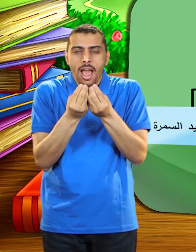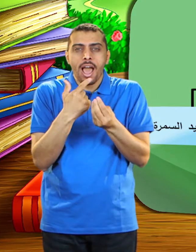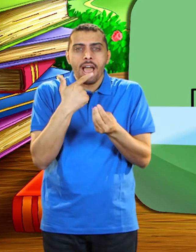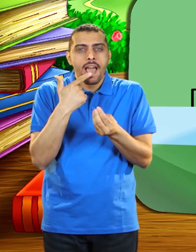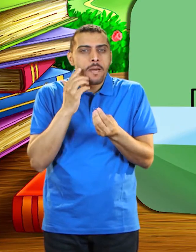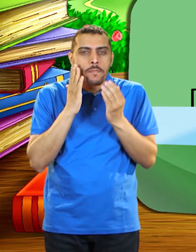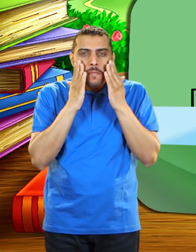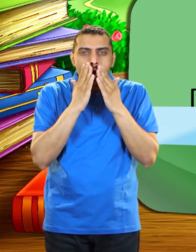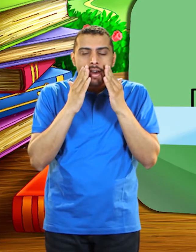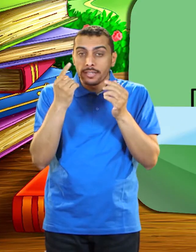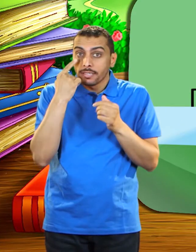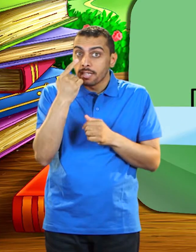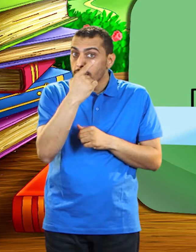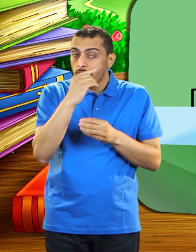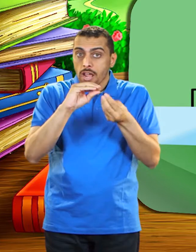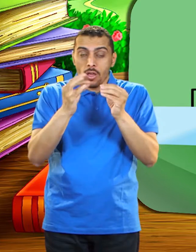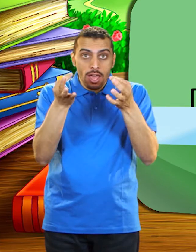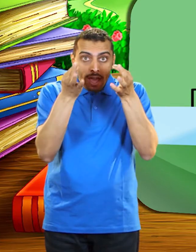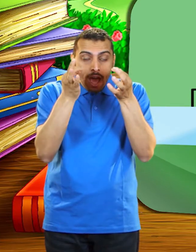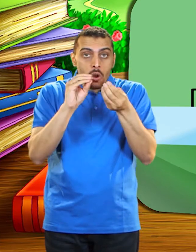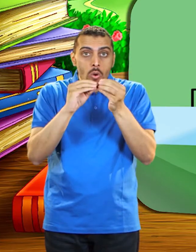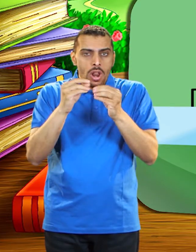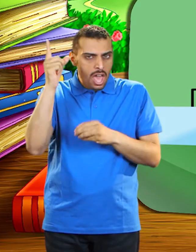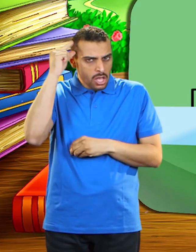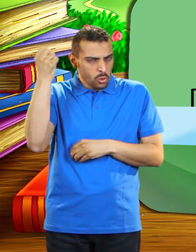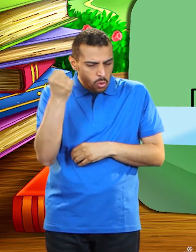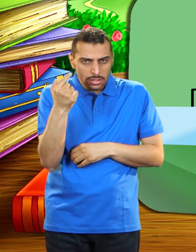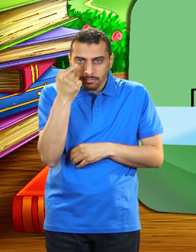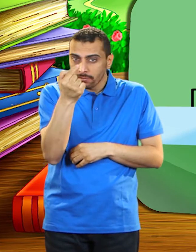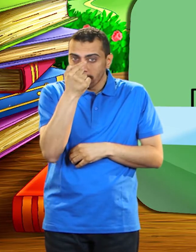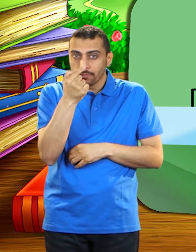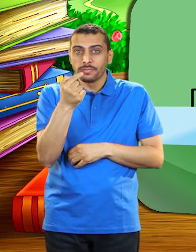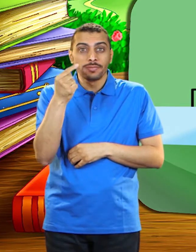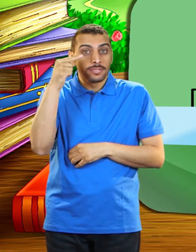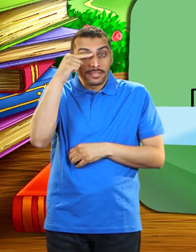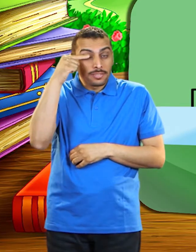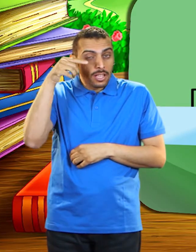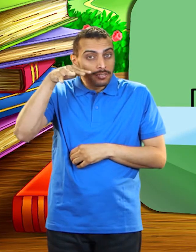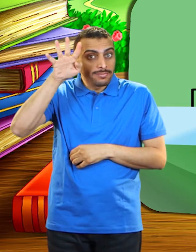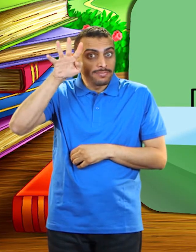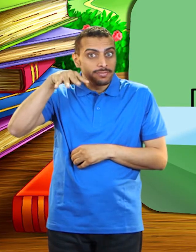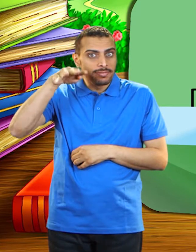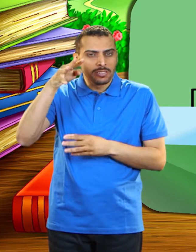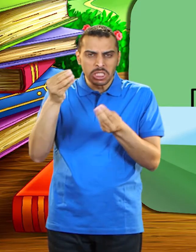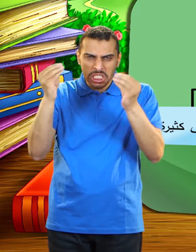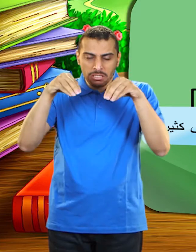كانت حدقة عينه شديدة السواد وبأشفانه رموش طويلة وكثيرة